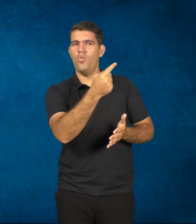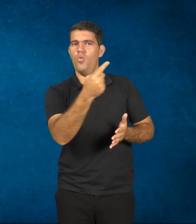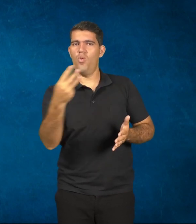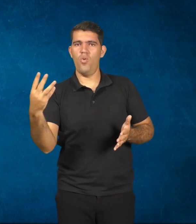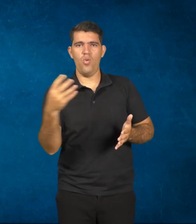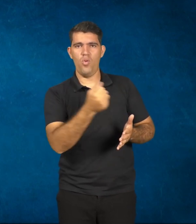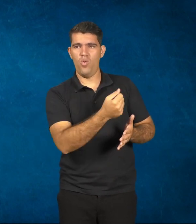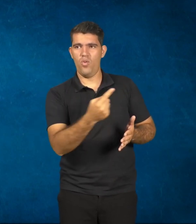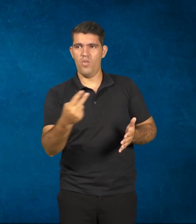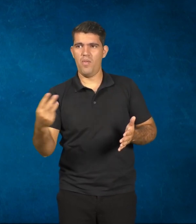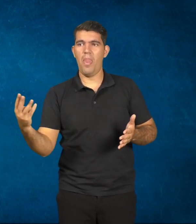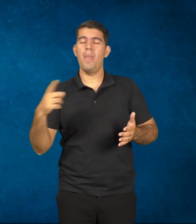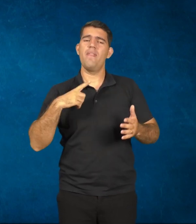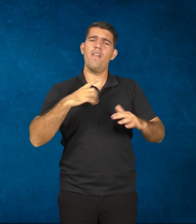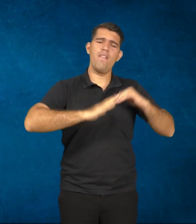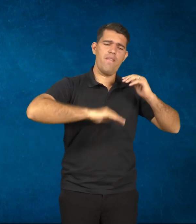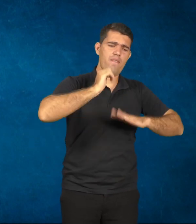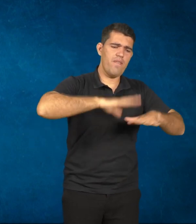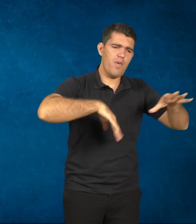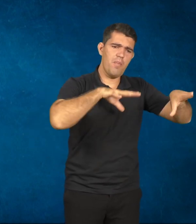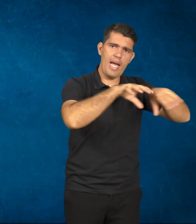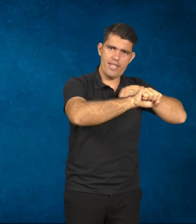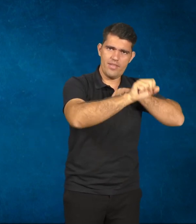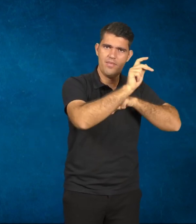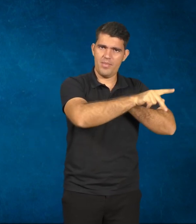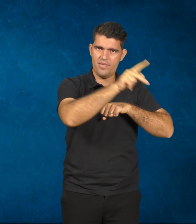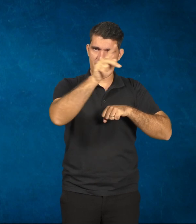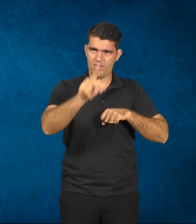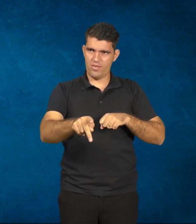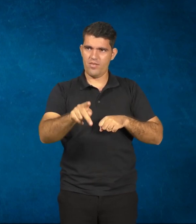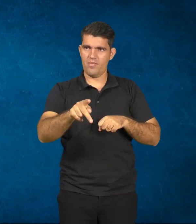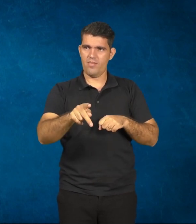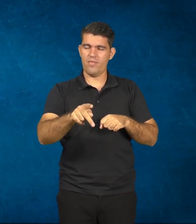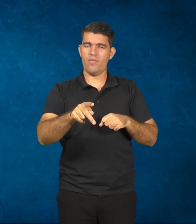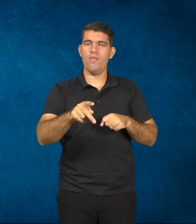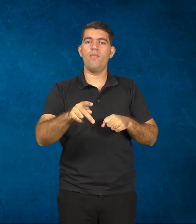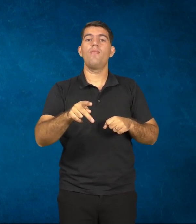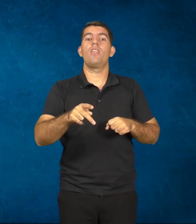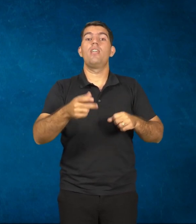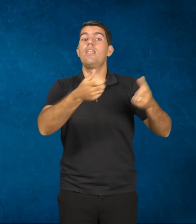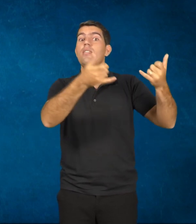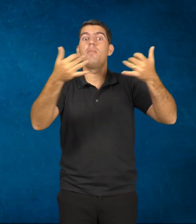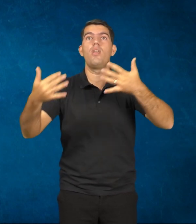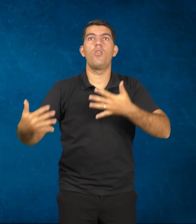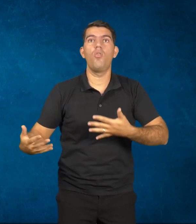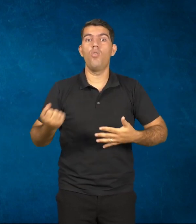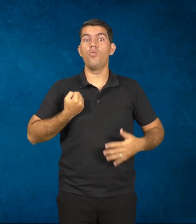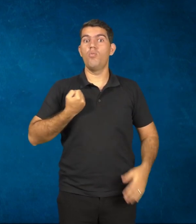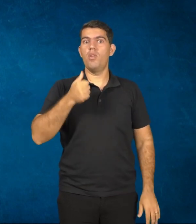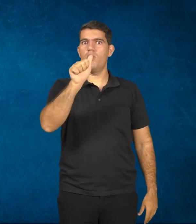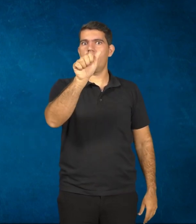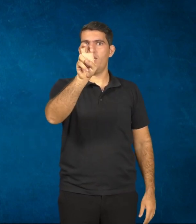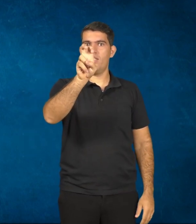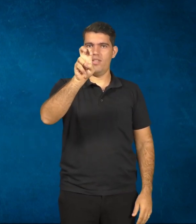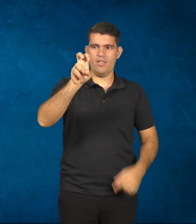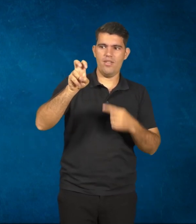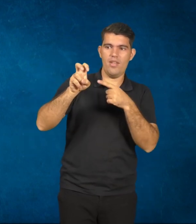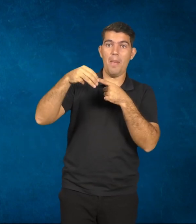formação de professores. Uma das grandes metas, que é a de número 15, traz entre